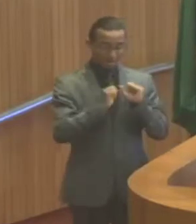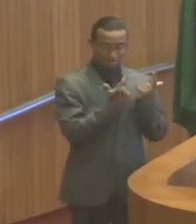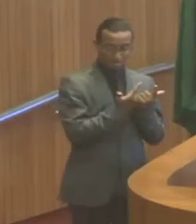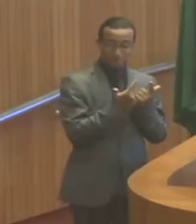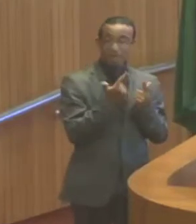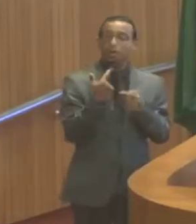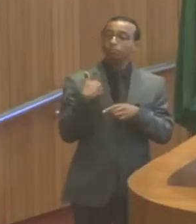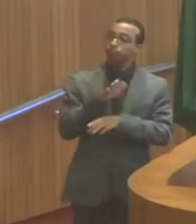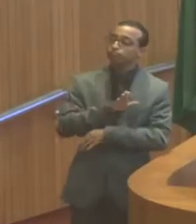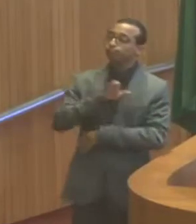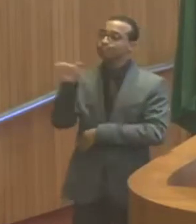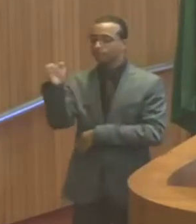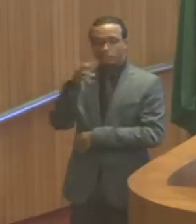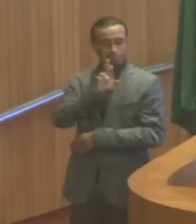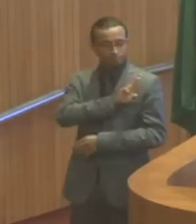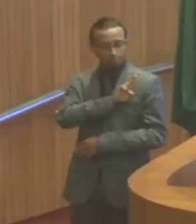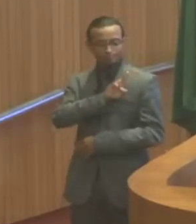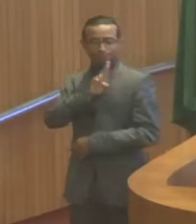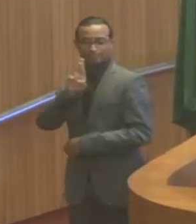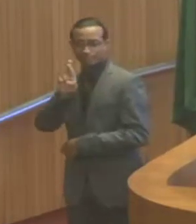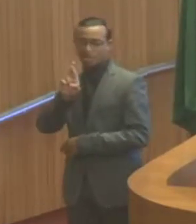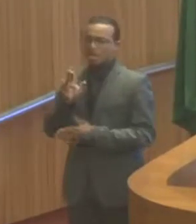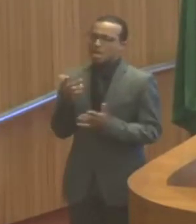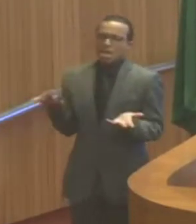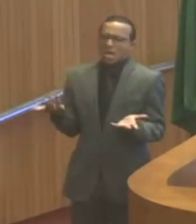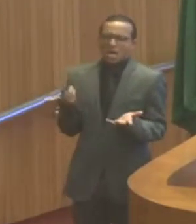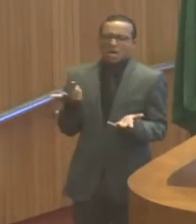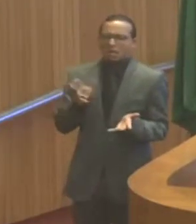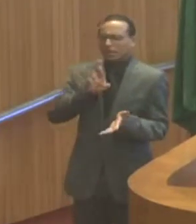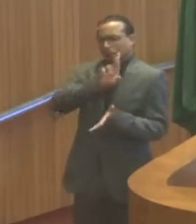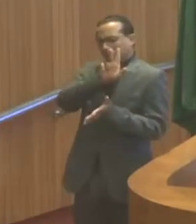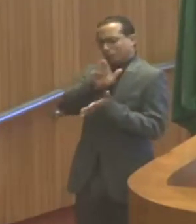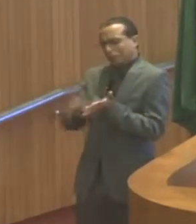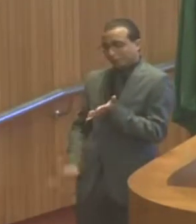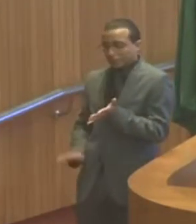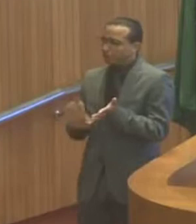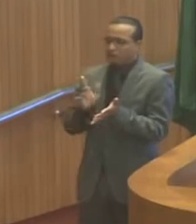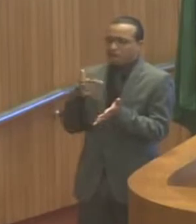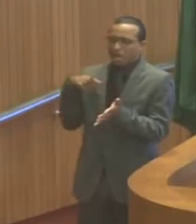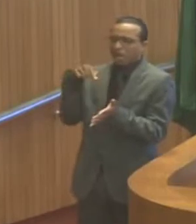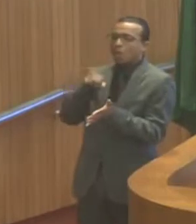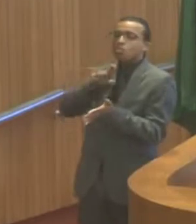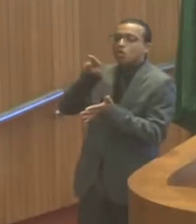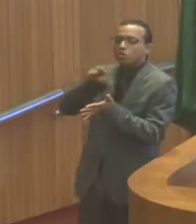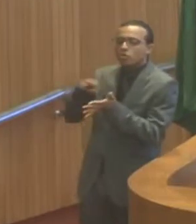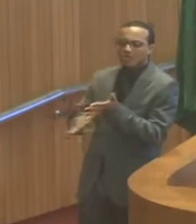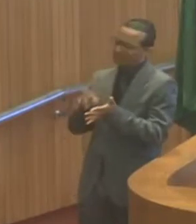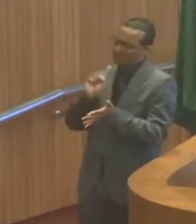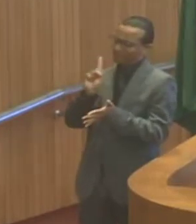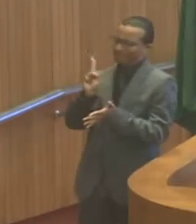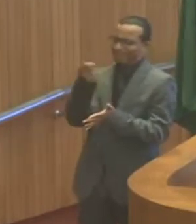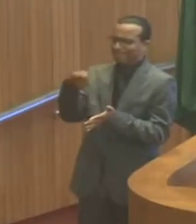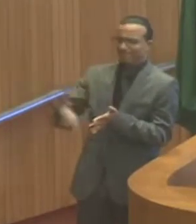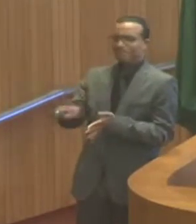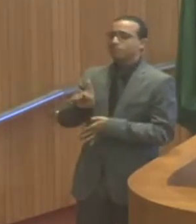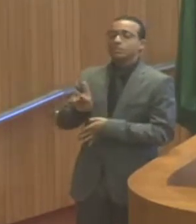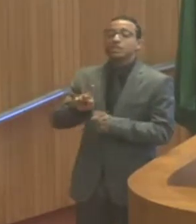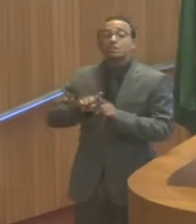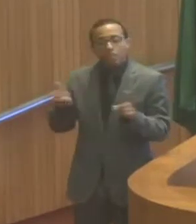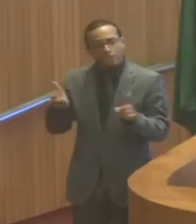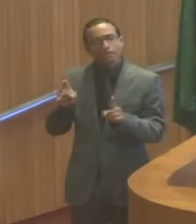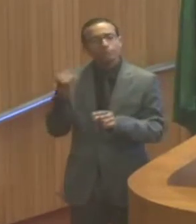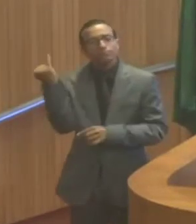movimentos. Portanto, não citarei eles, mas quero dizer que não poderia deixar